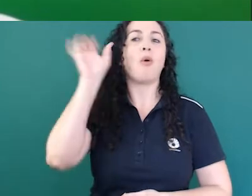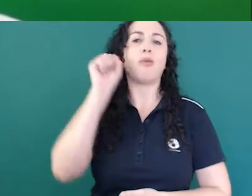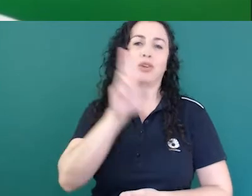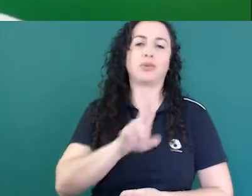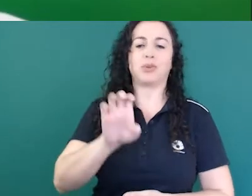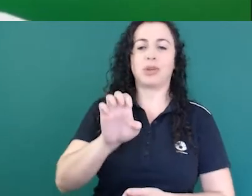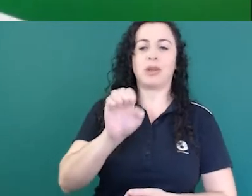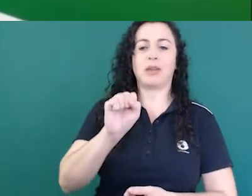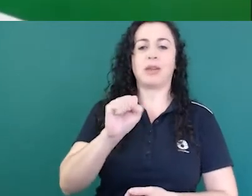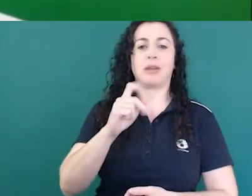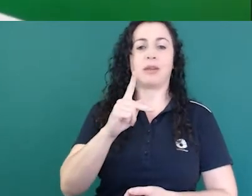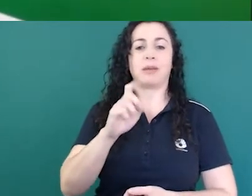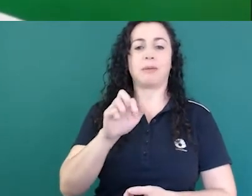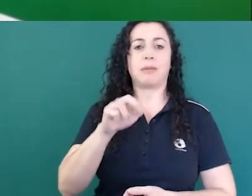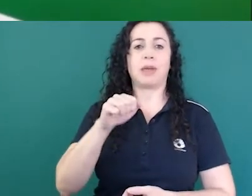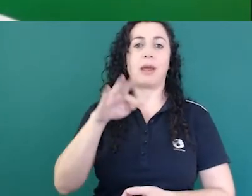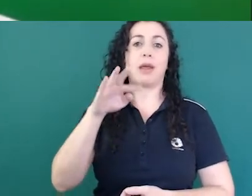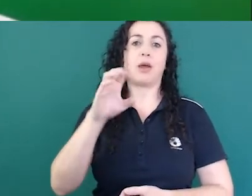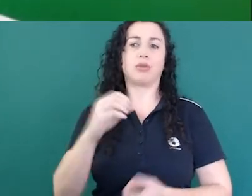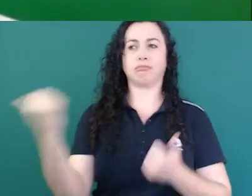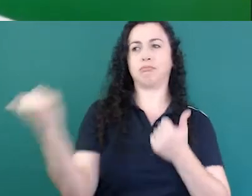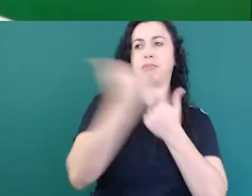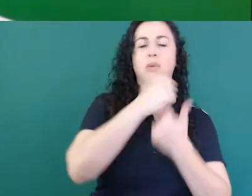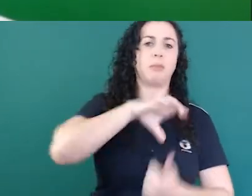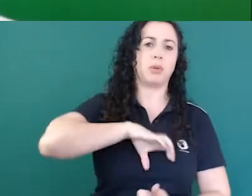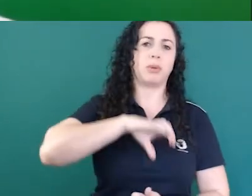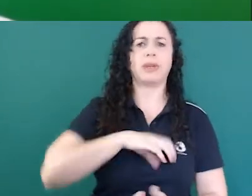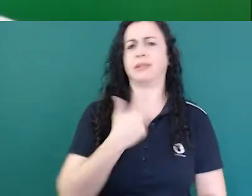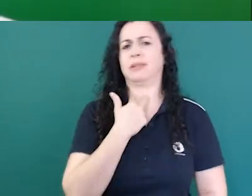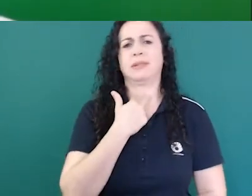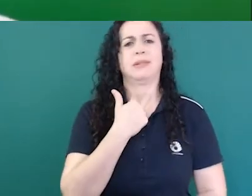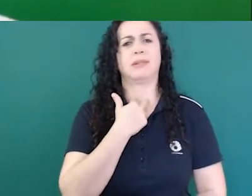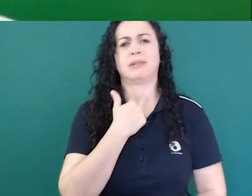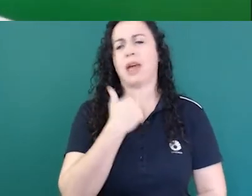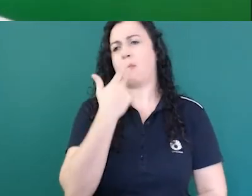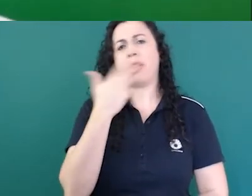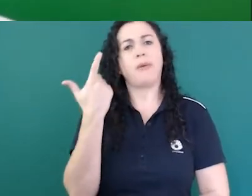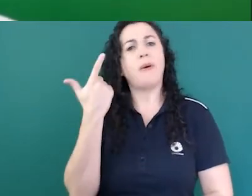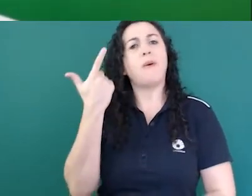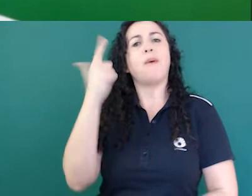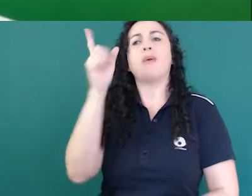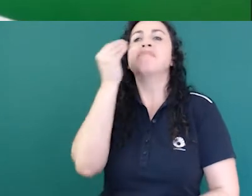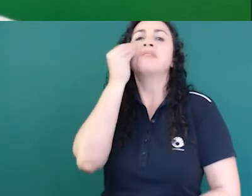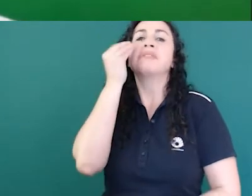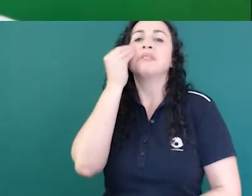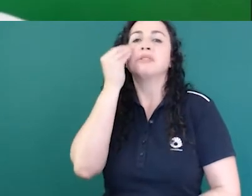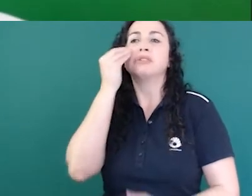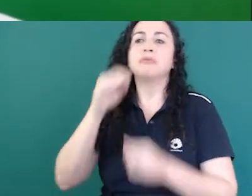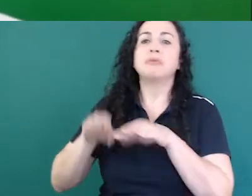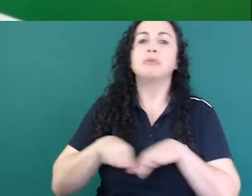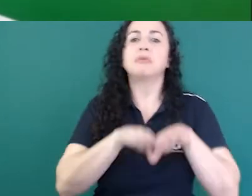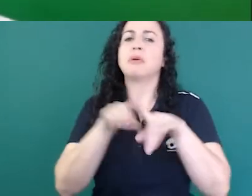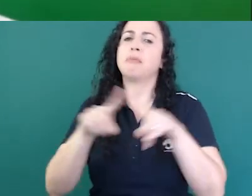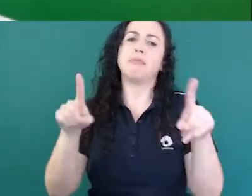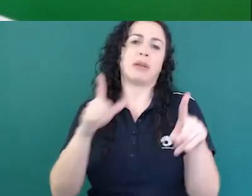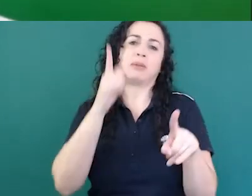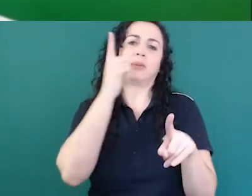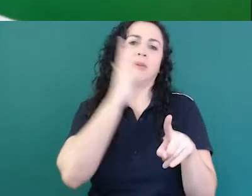língua artificial, na verdade, uma tentativa de tentar criar algo uniforme, assim como a língua